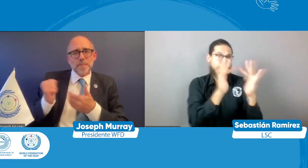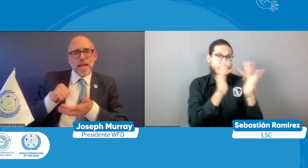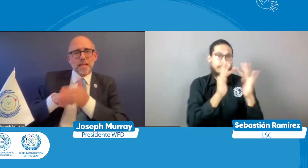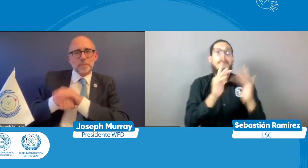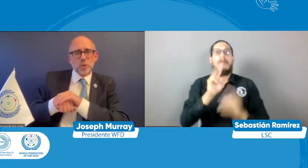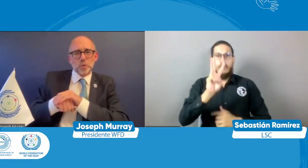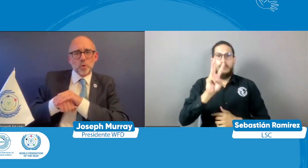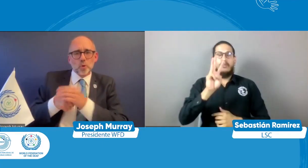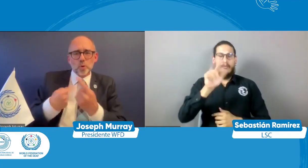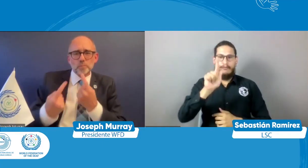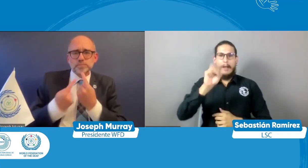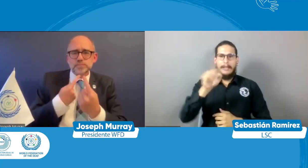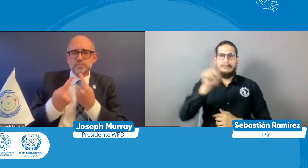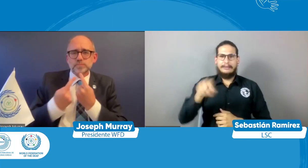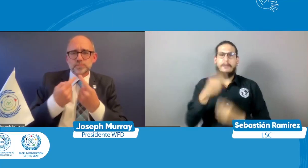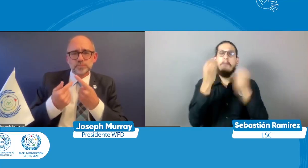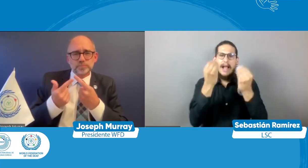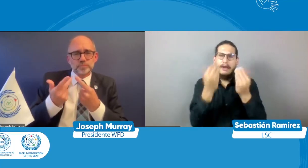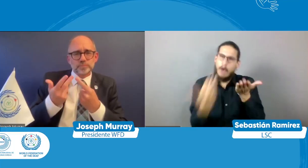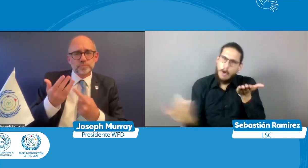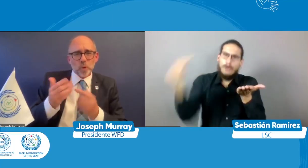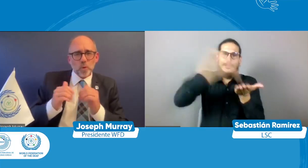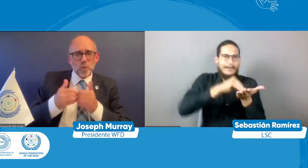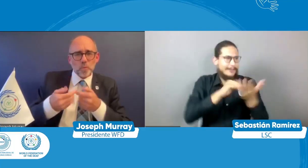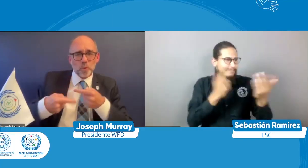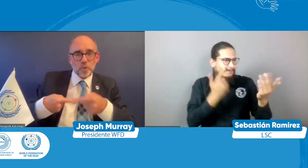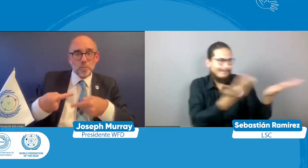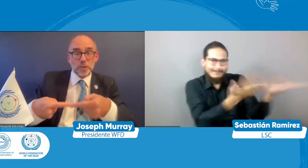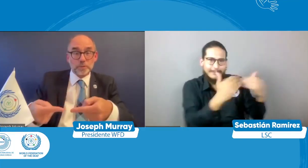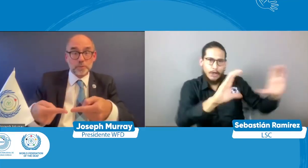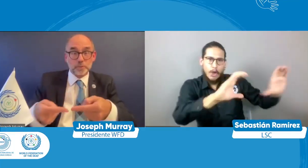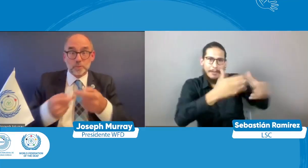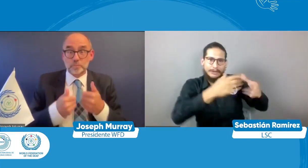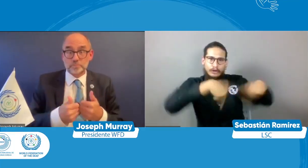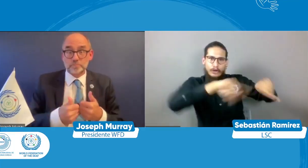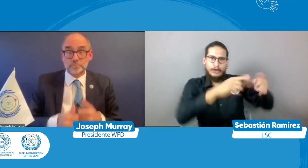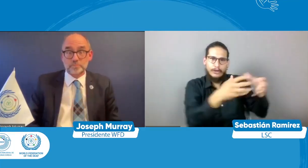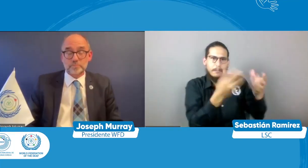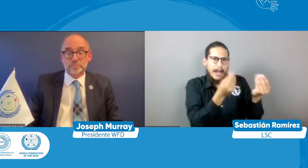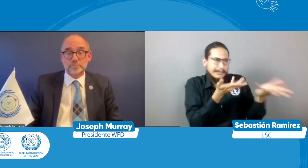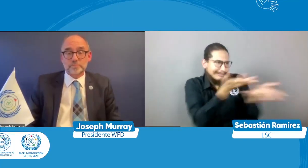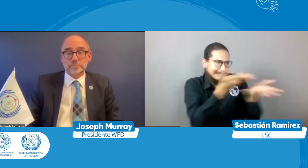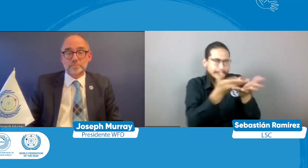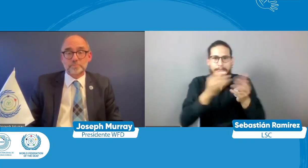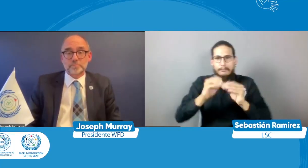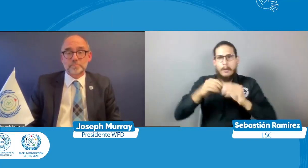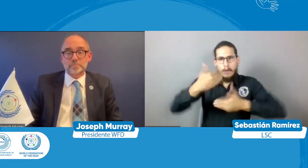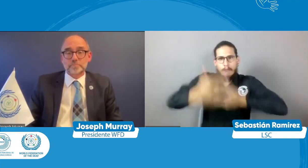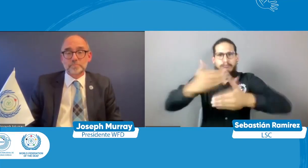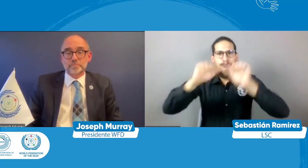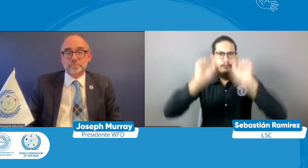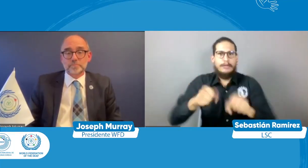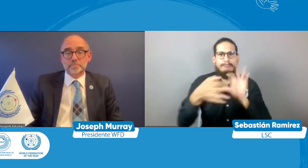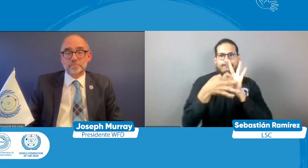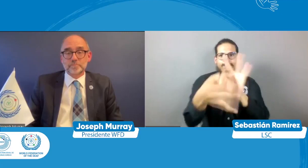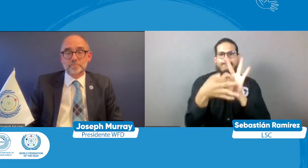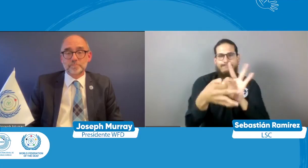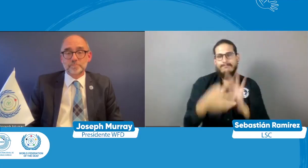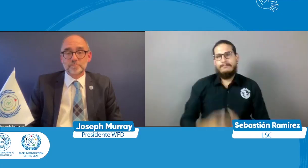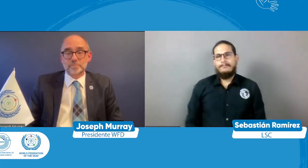pues que se quiere hacer este proceso de incidencia entonces nosotros podemos llamar a nuestros referentes para que los puedan ayudar y los puedan acompañar